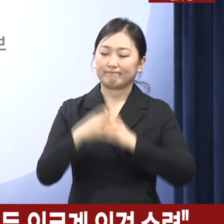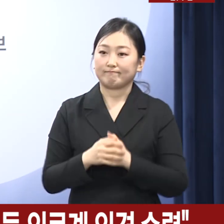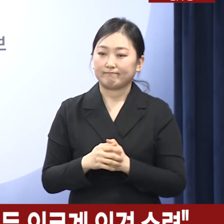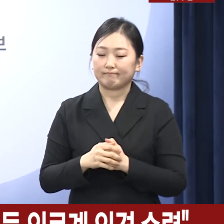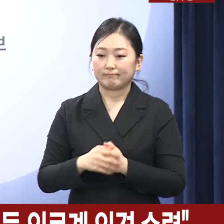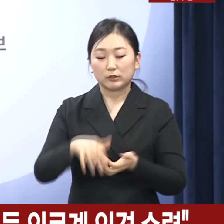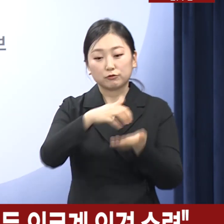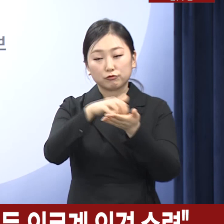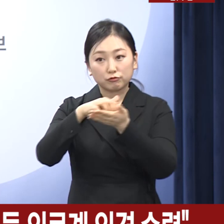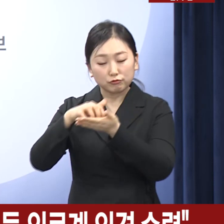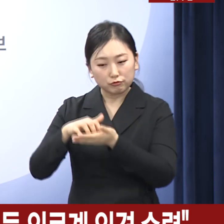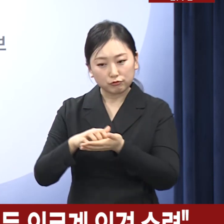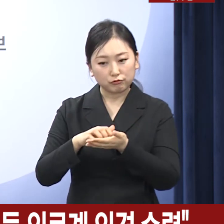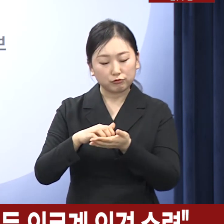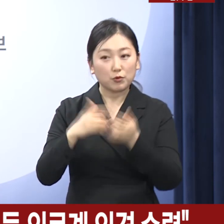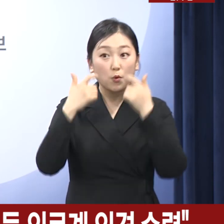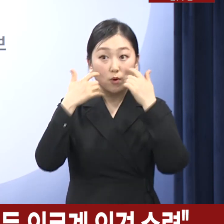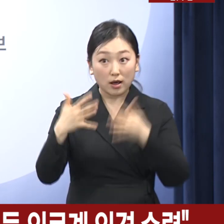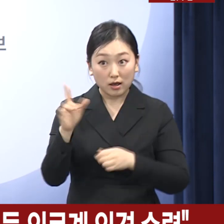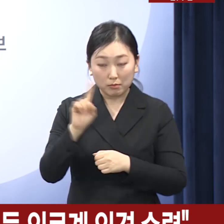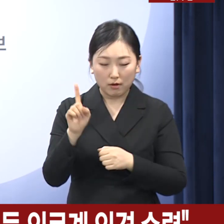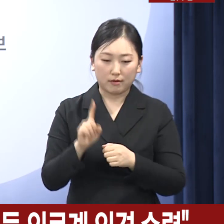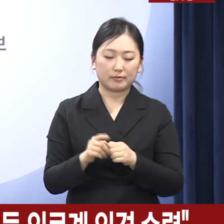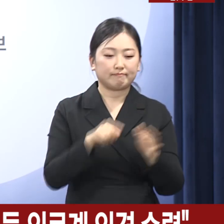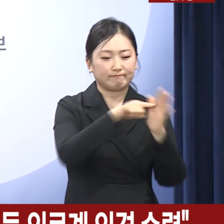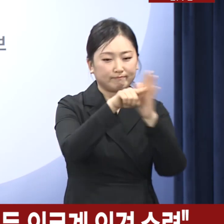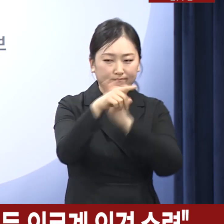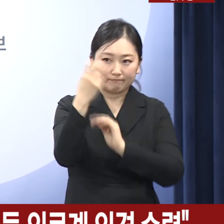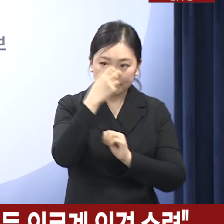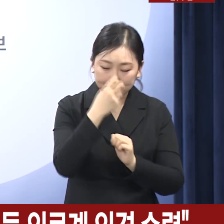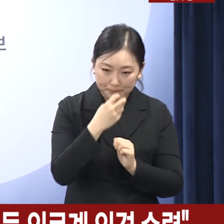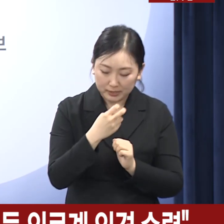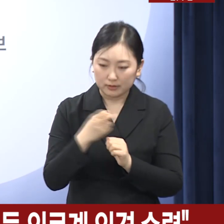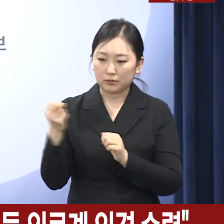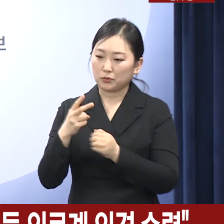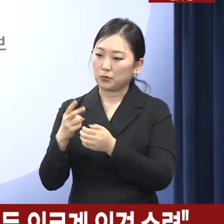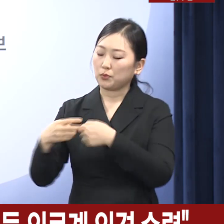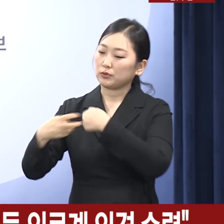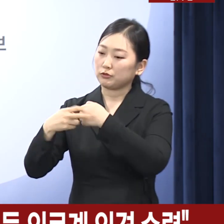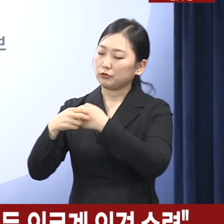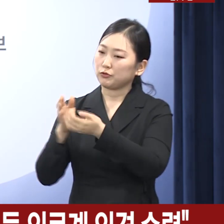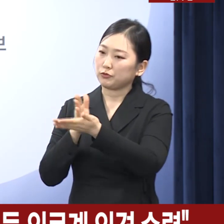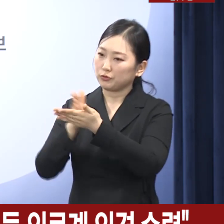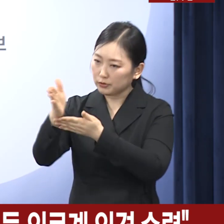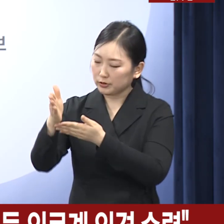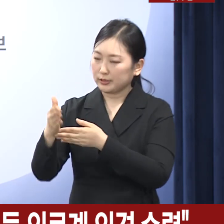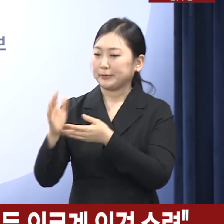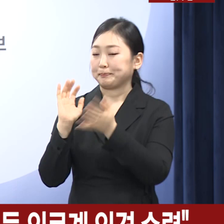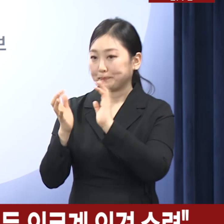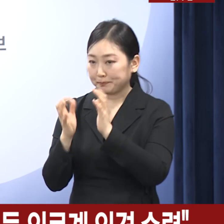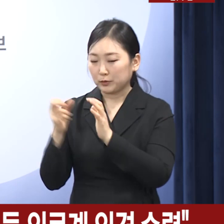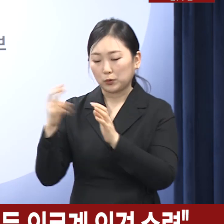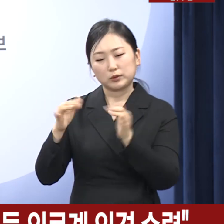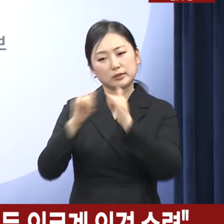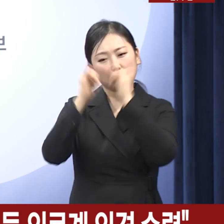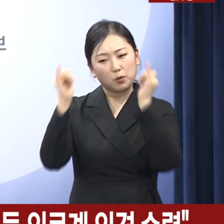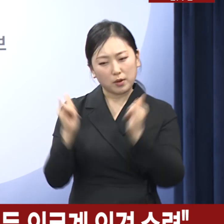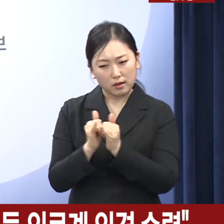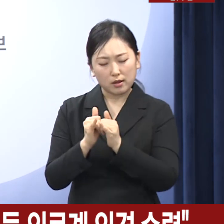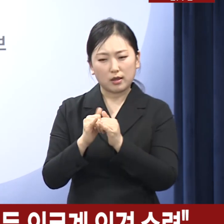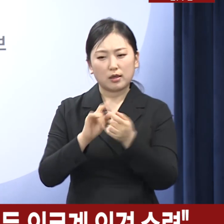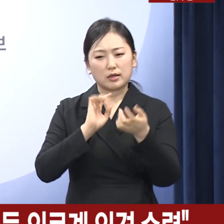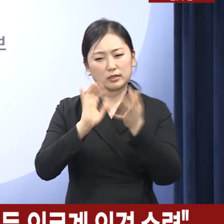규모는 앞서 말씀드린 현장 수요 조사, 의료계와의 협의, 사회적 의견 수렴 등 관련 논의를